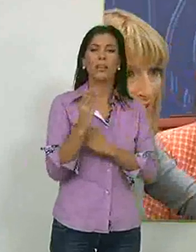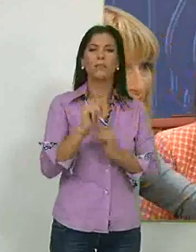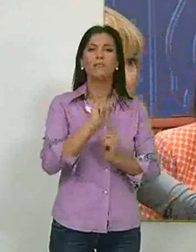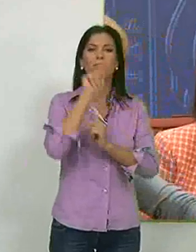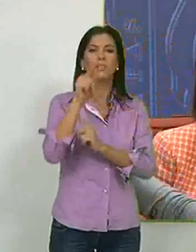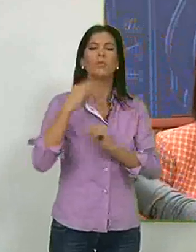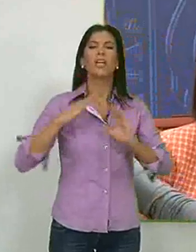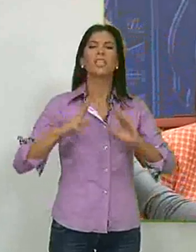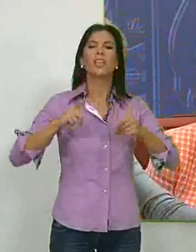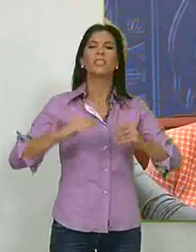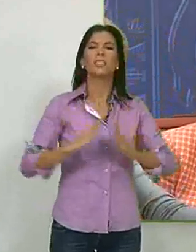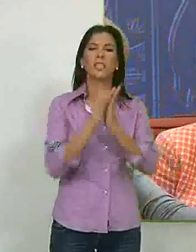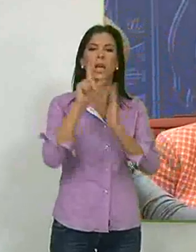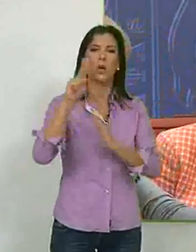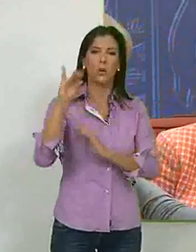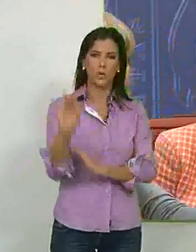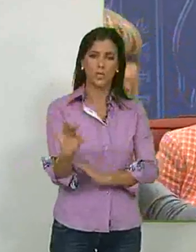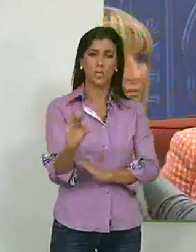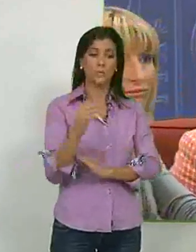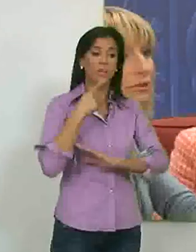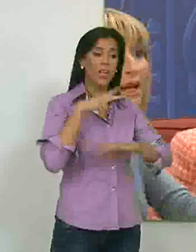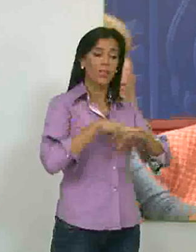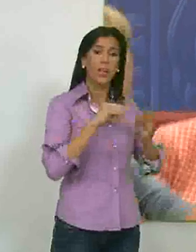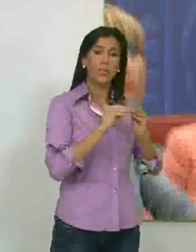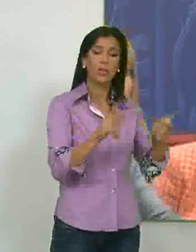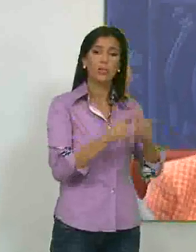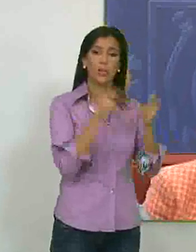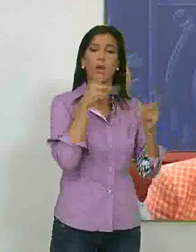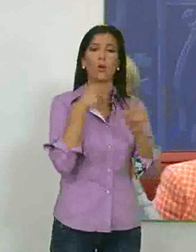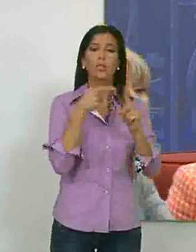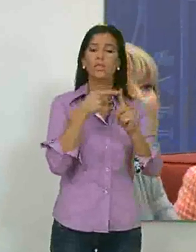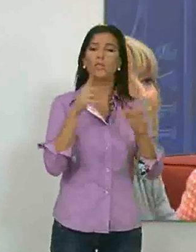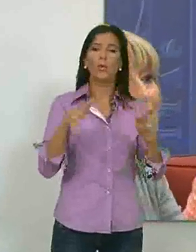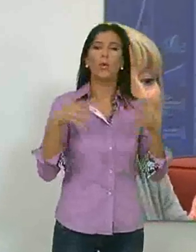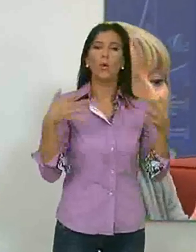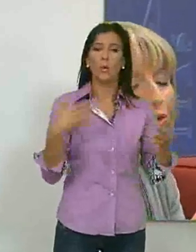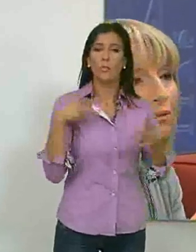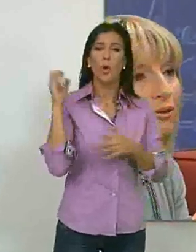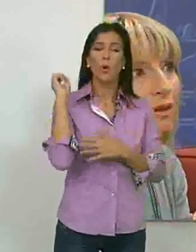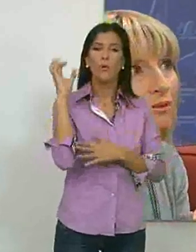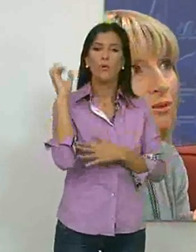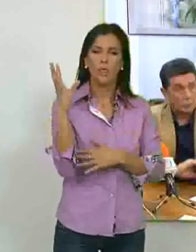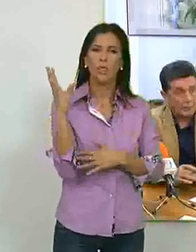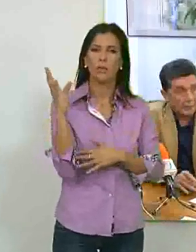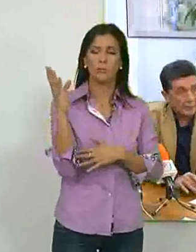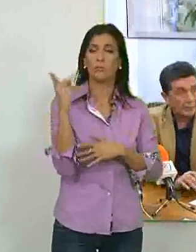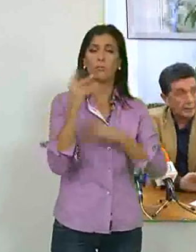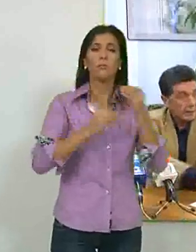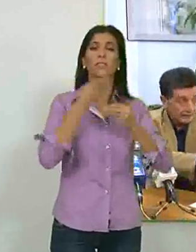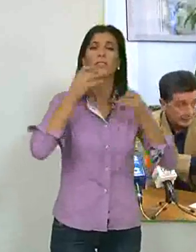Residencia de Mayores San Luis. La edil de Acción Social explicó que el objetivo primordial de la conferencia